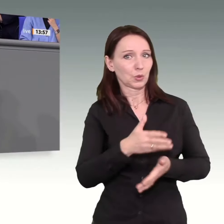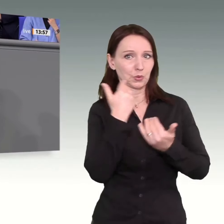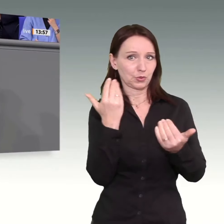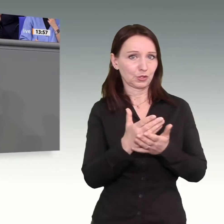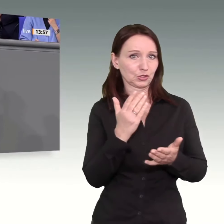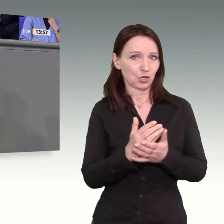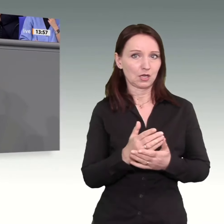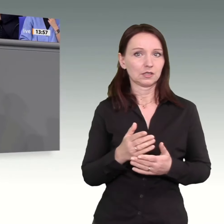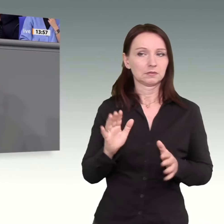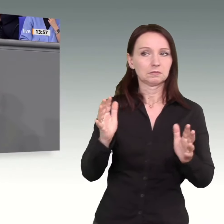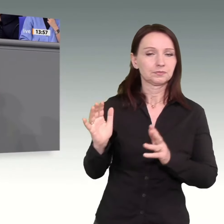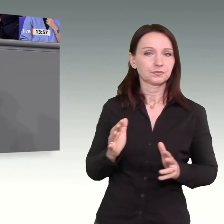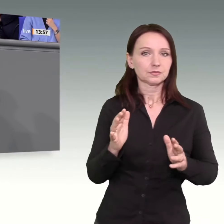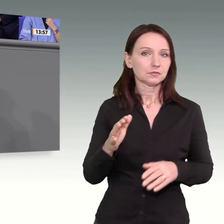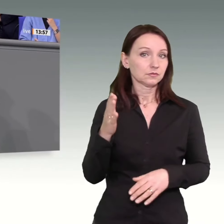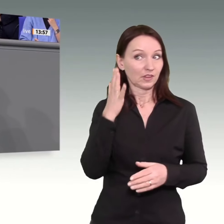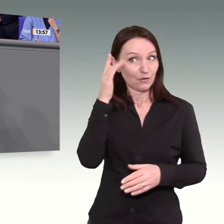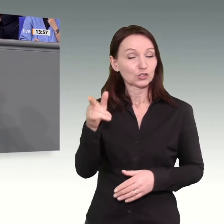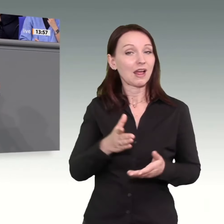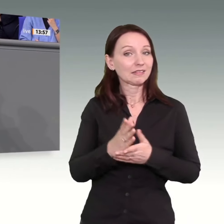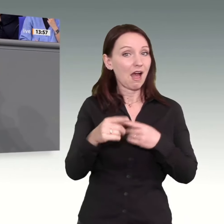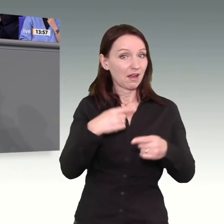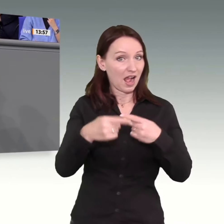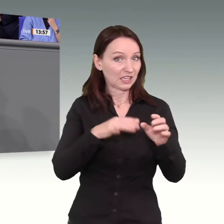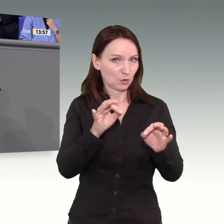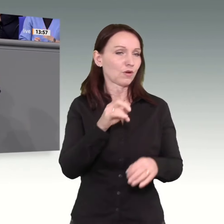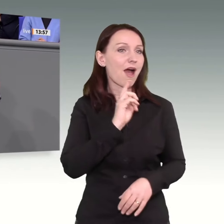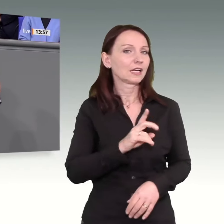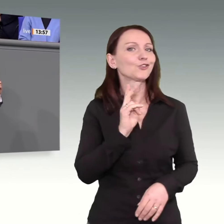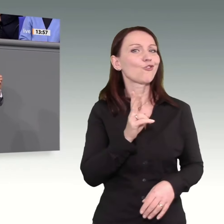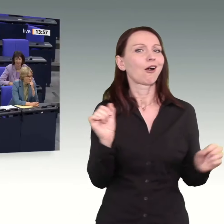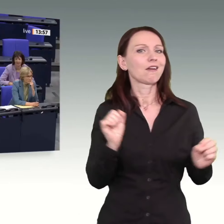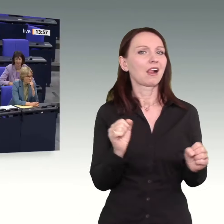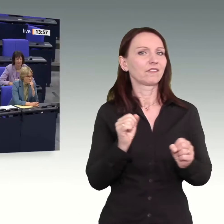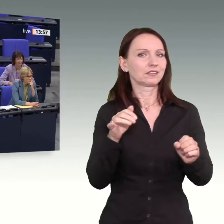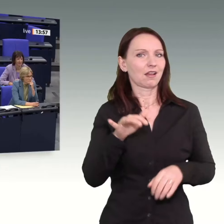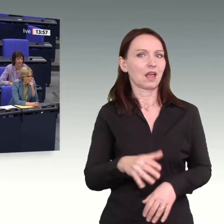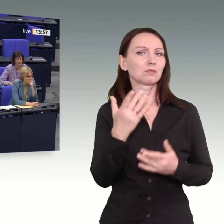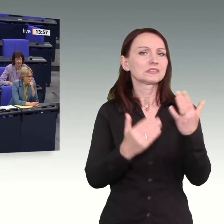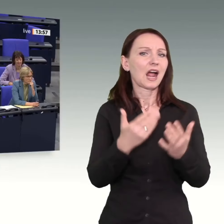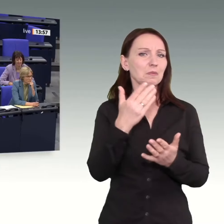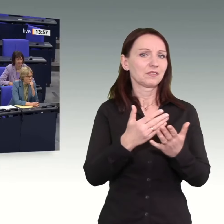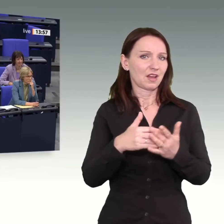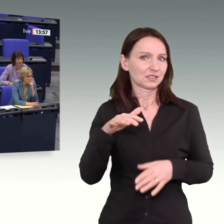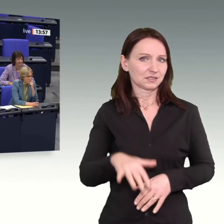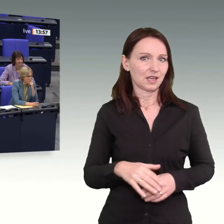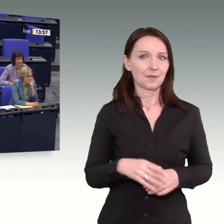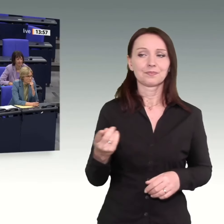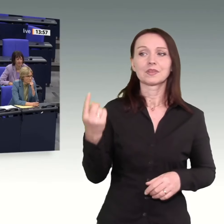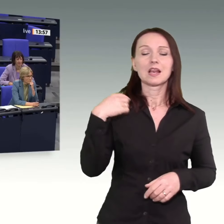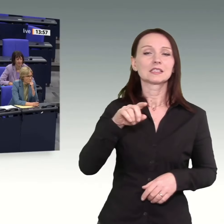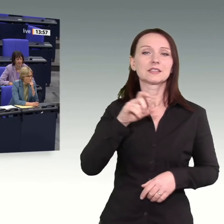an den Zahlen sehen. Sie haben sich letzte Woche mit einem Aspekt der